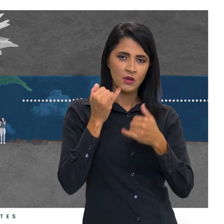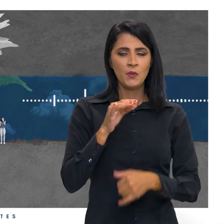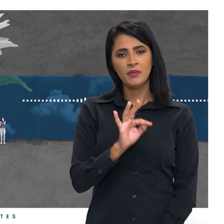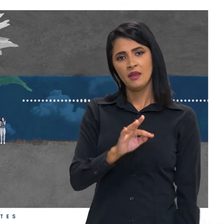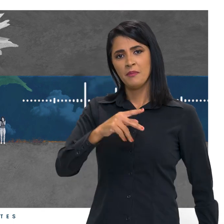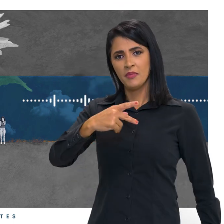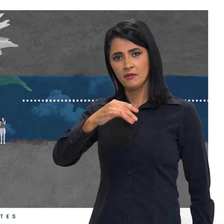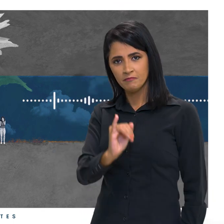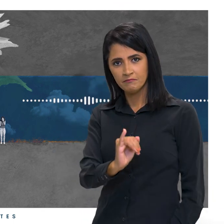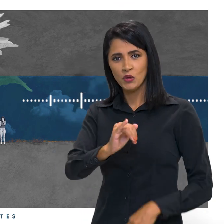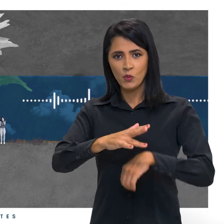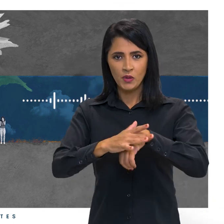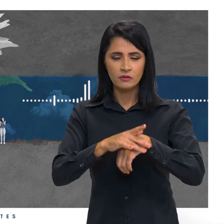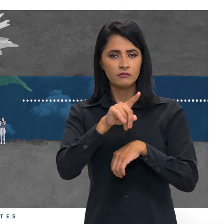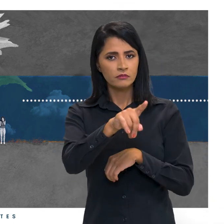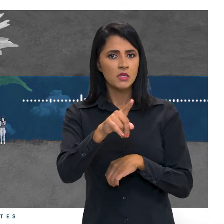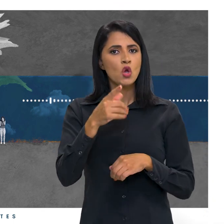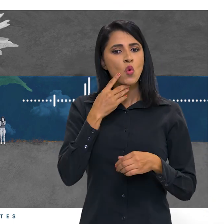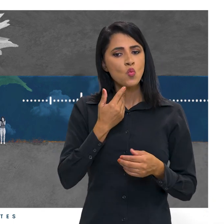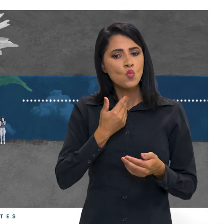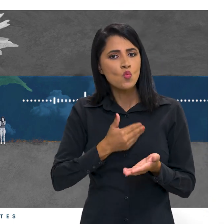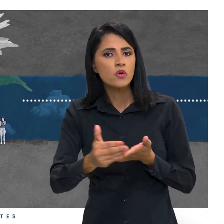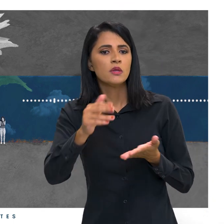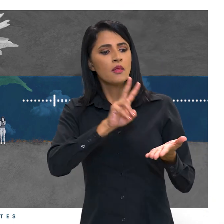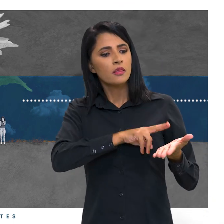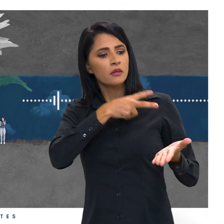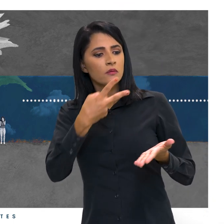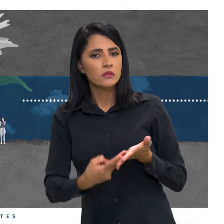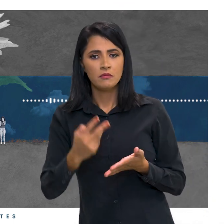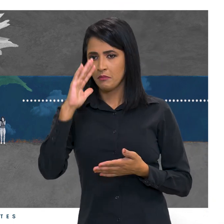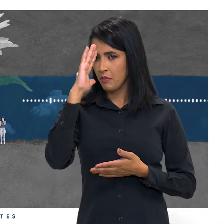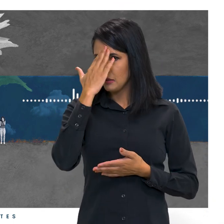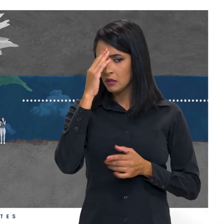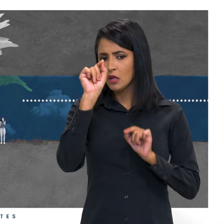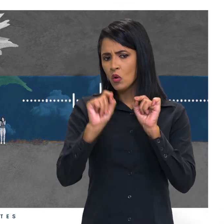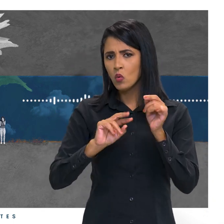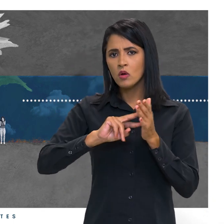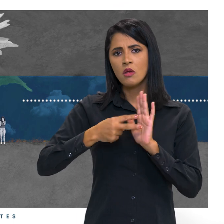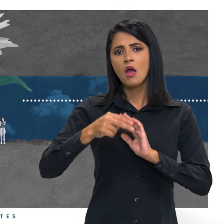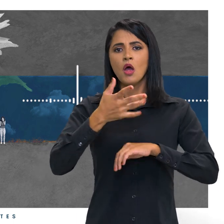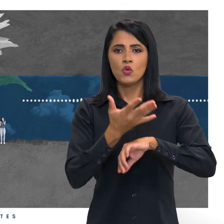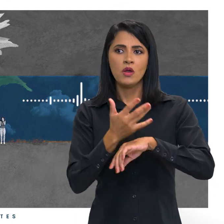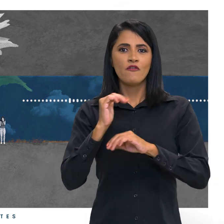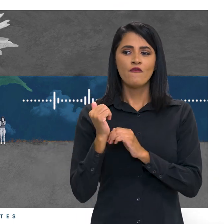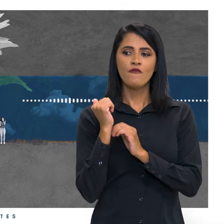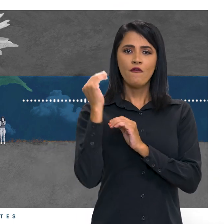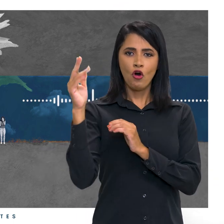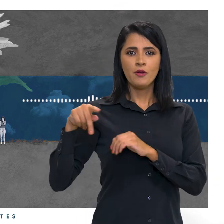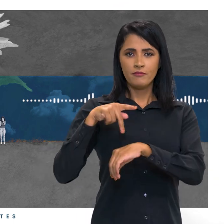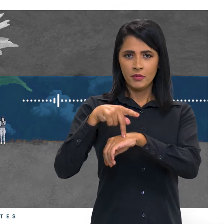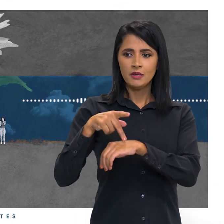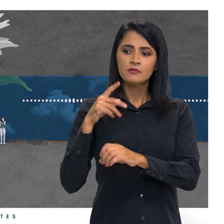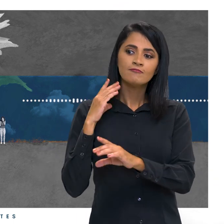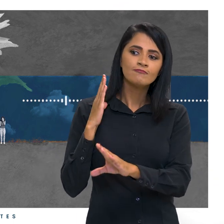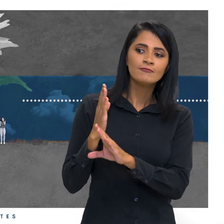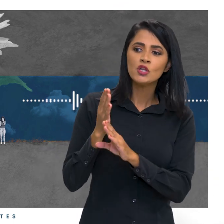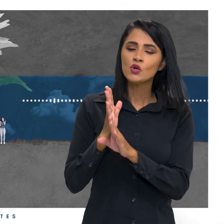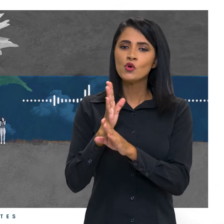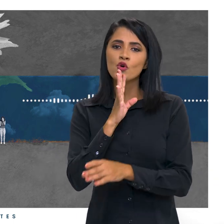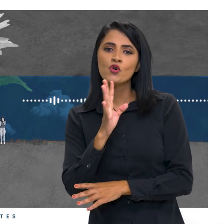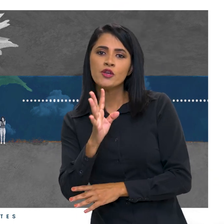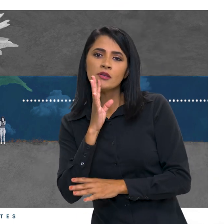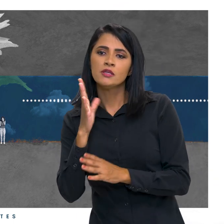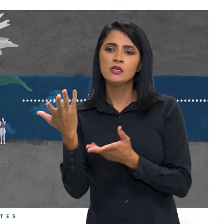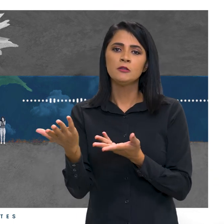E aí eu comecei a traduzir para entender o que era a doença. Conheci o grupo de apoio lá fora. E aí eu falei, gente, isso não pode ser assim.